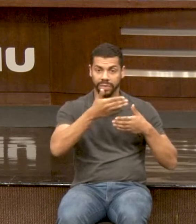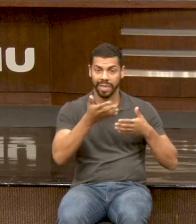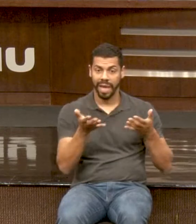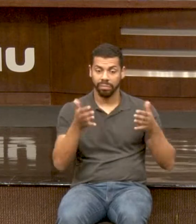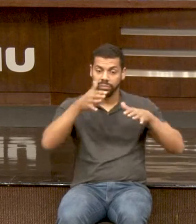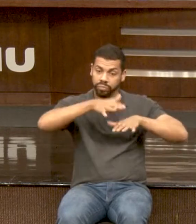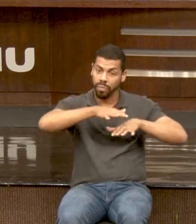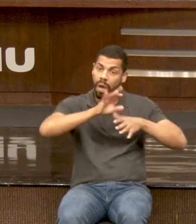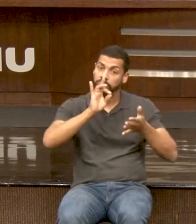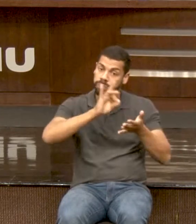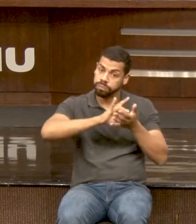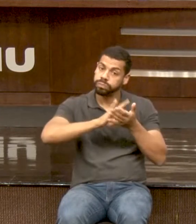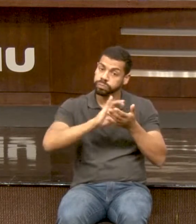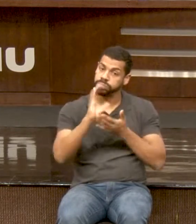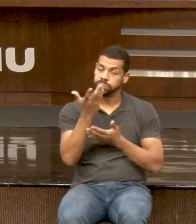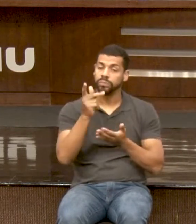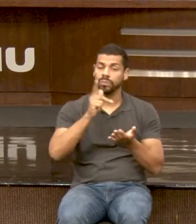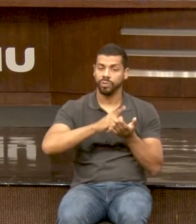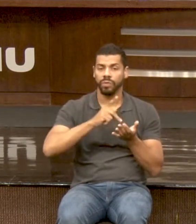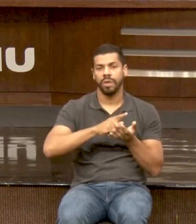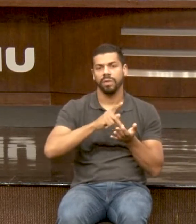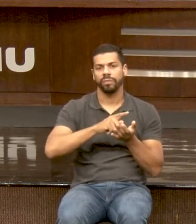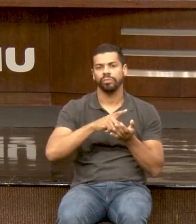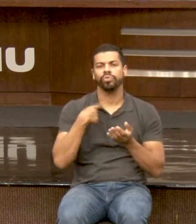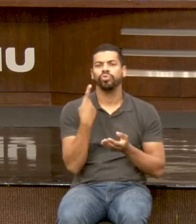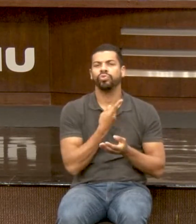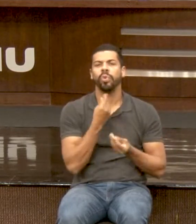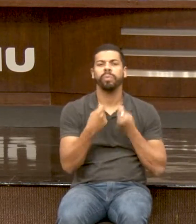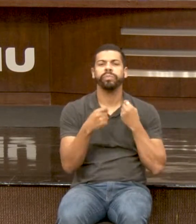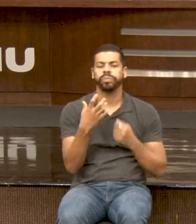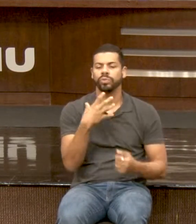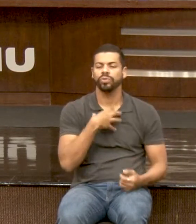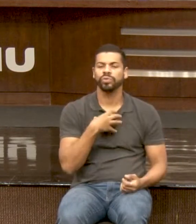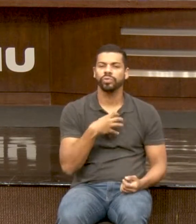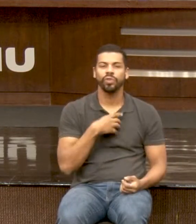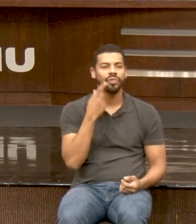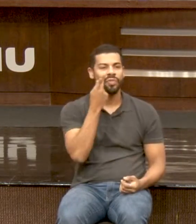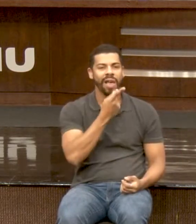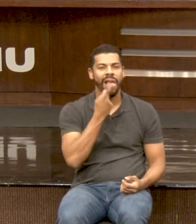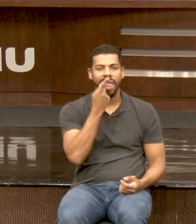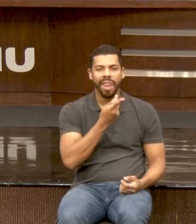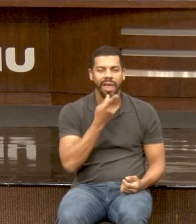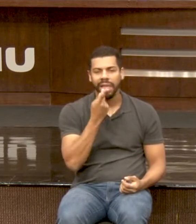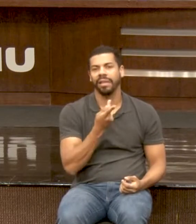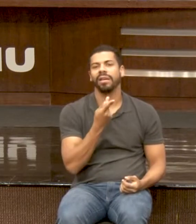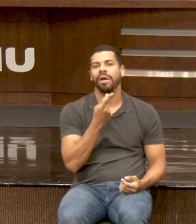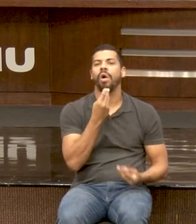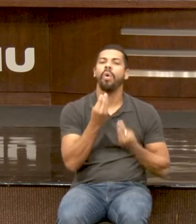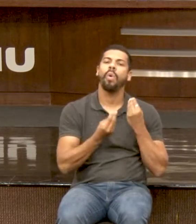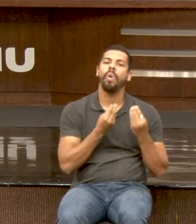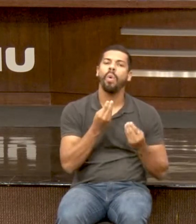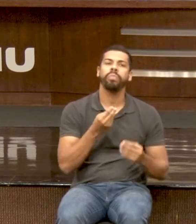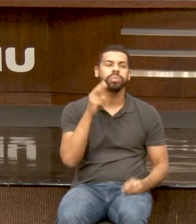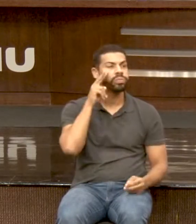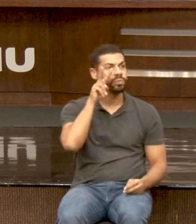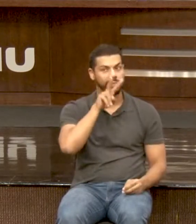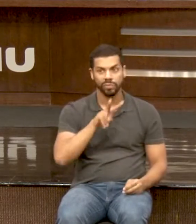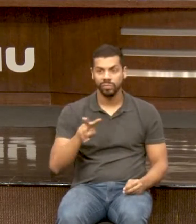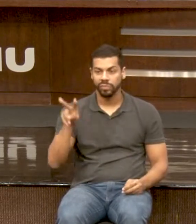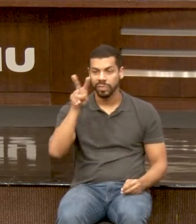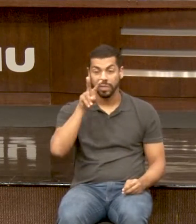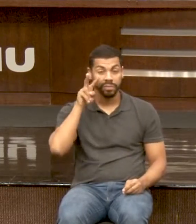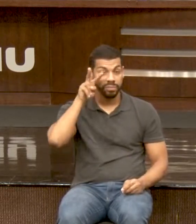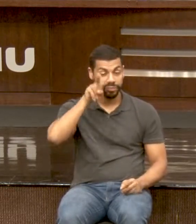efetiva. A gente precisa mudar a forma como a gente fala. A forma como a gente enxerga a